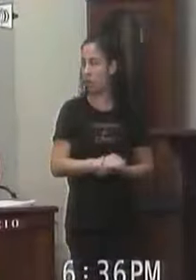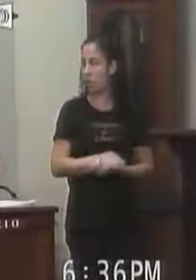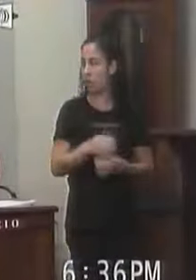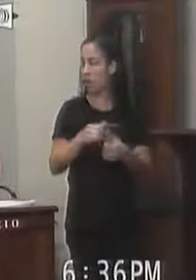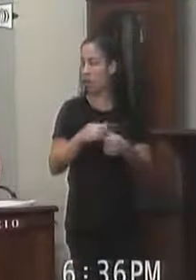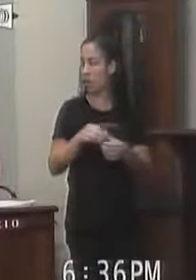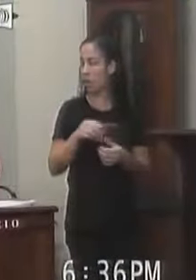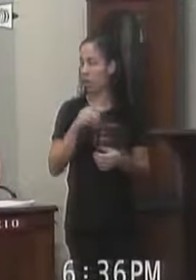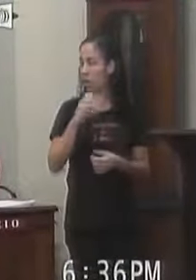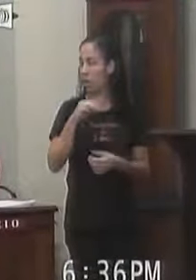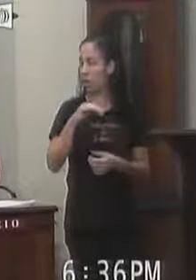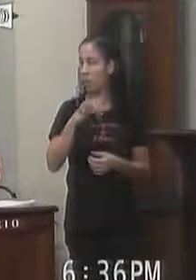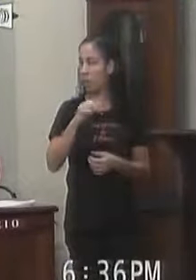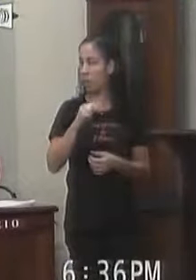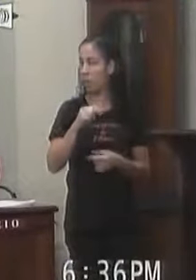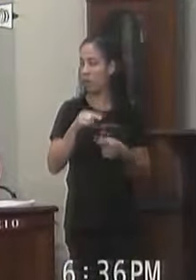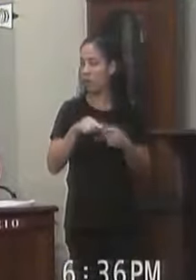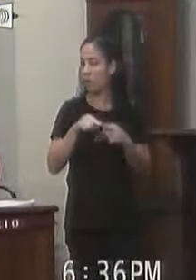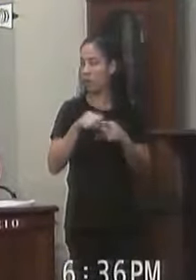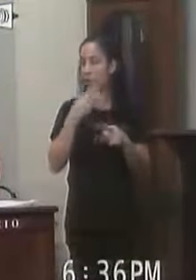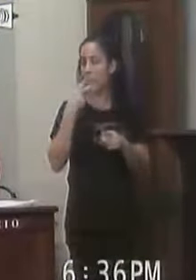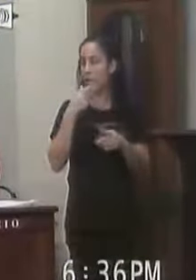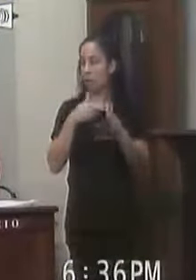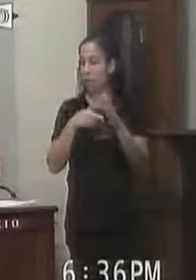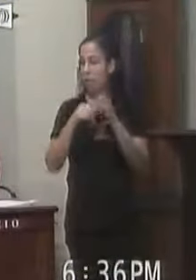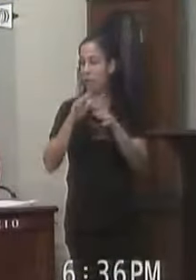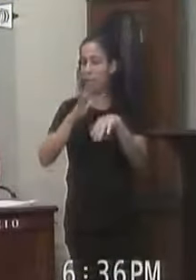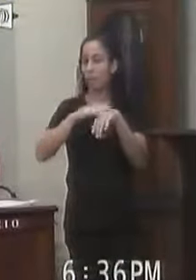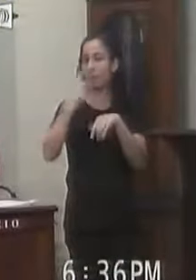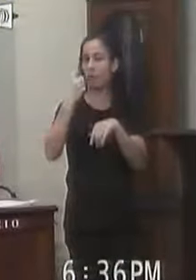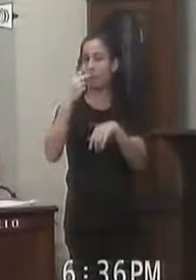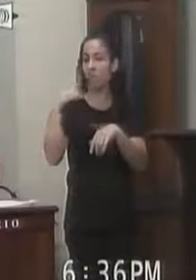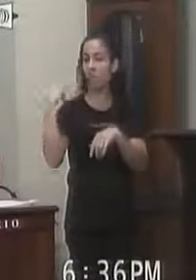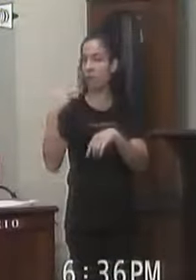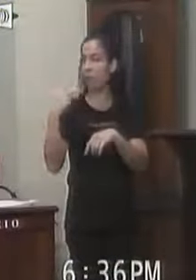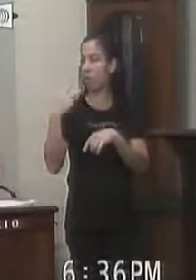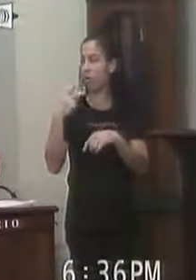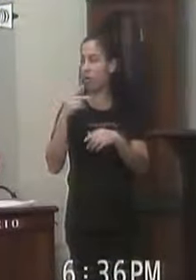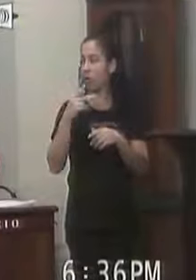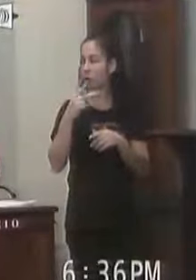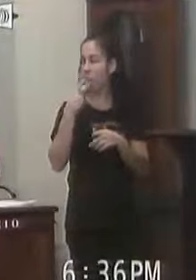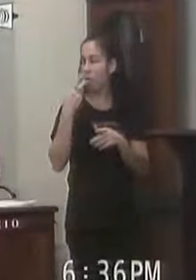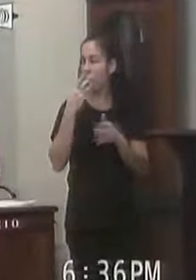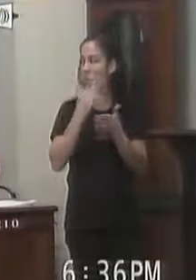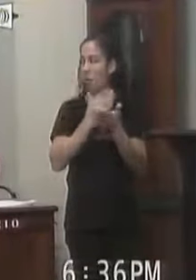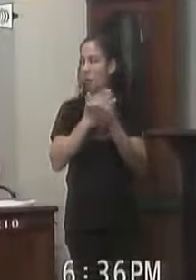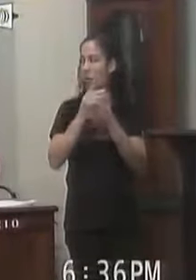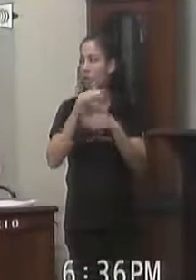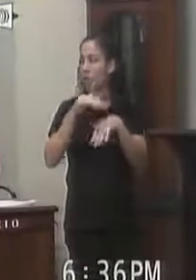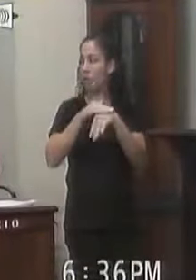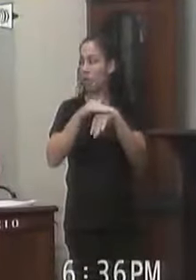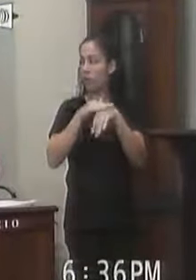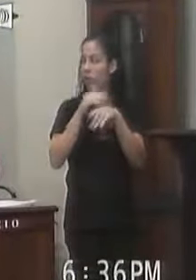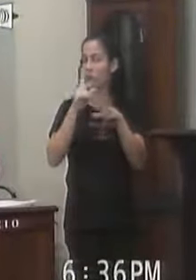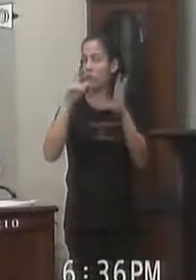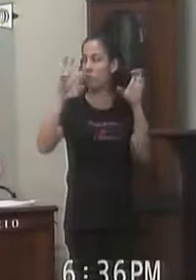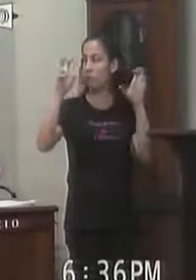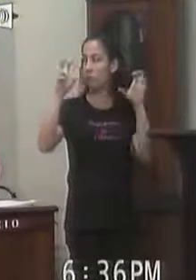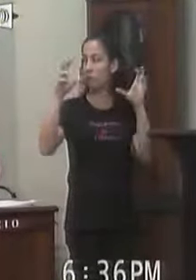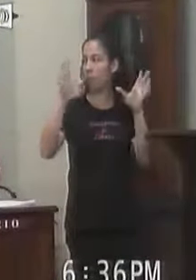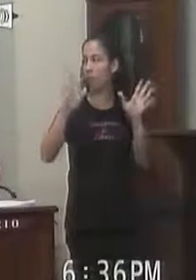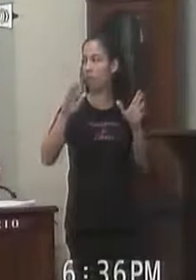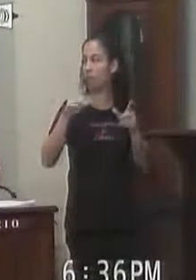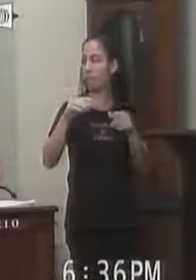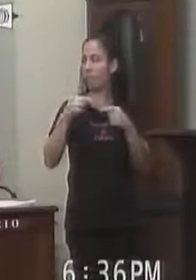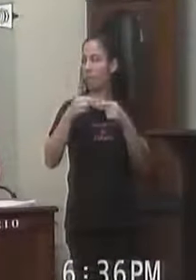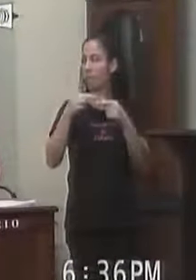comentando o requerimento No momento que mais um vereador Abre a palavra Em comentário Sobre aquele requerimento Já